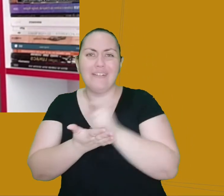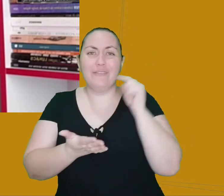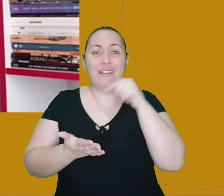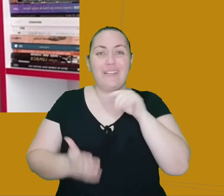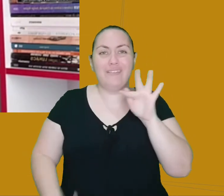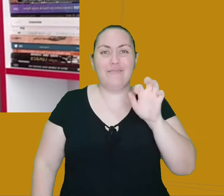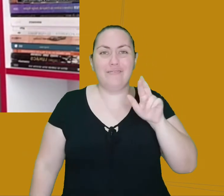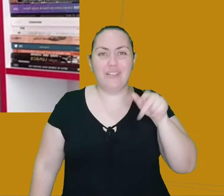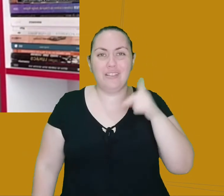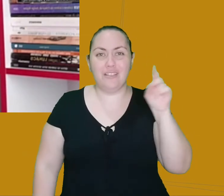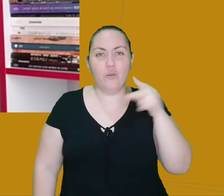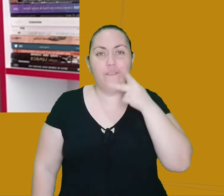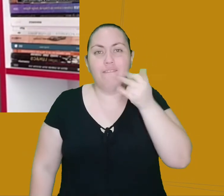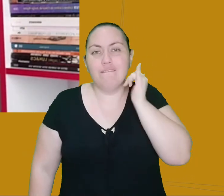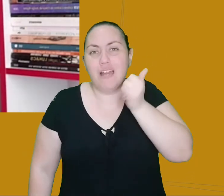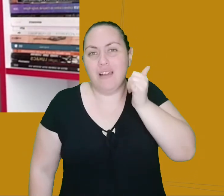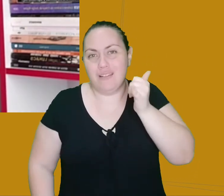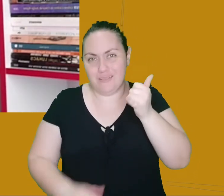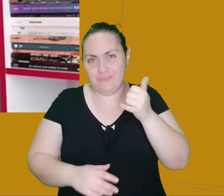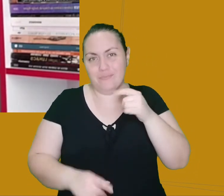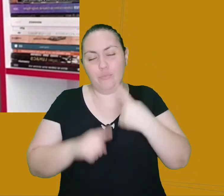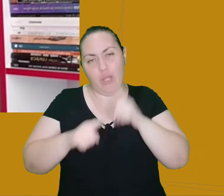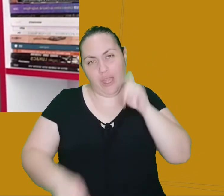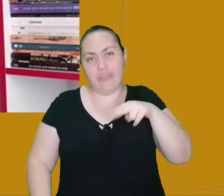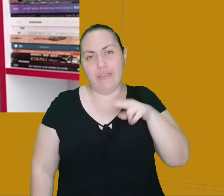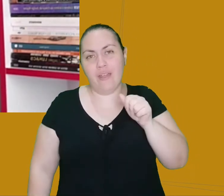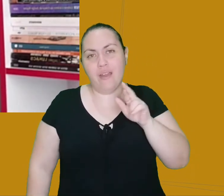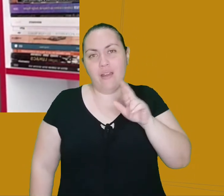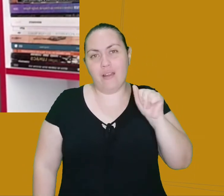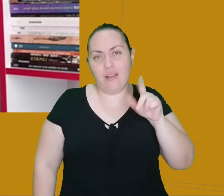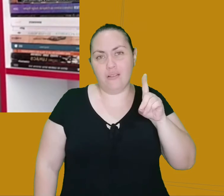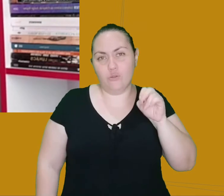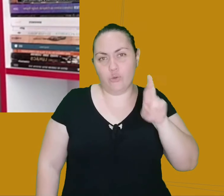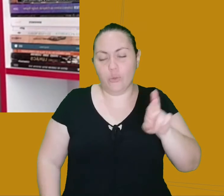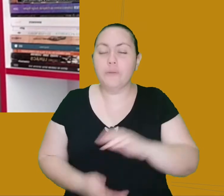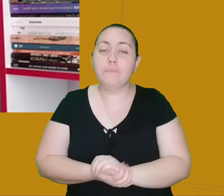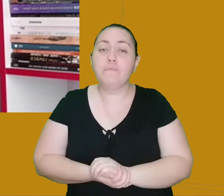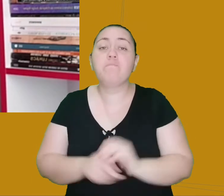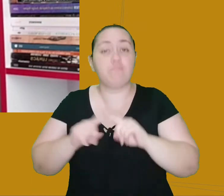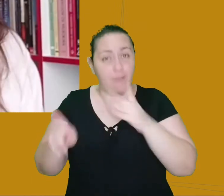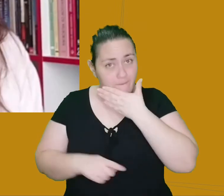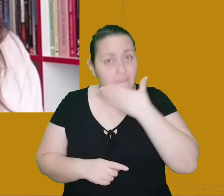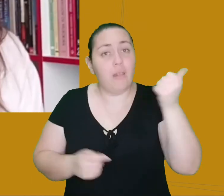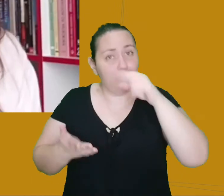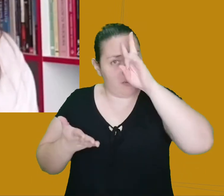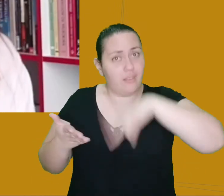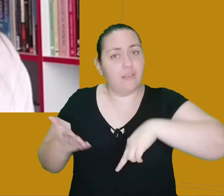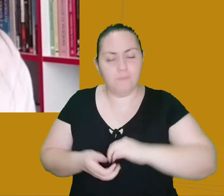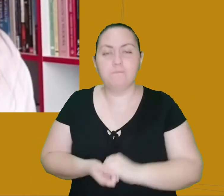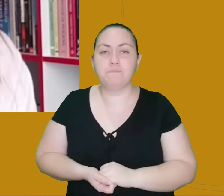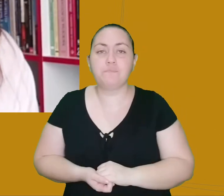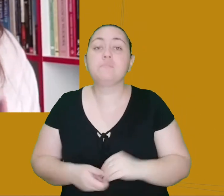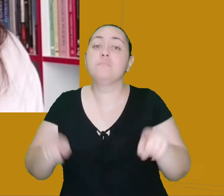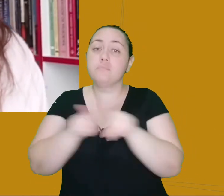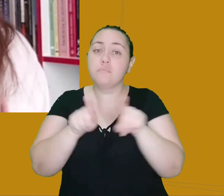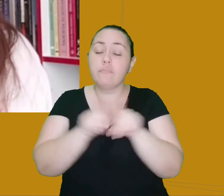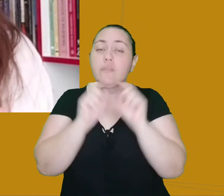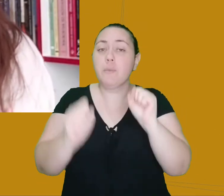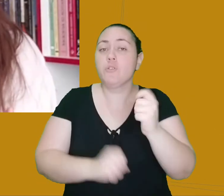conto, o narrador. Mas ainda assim vale a pena ler. A gente nem pode pensar como que o Machado usa